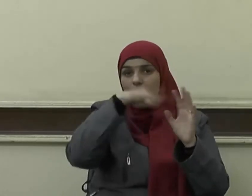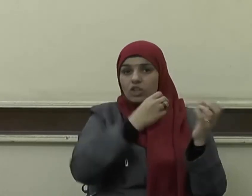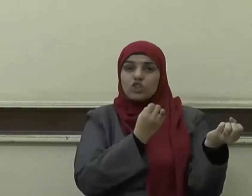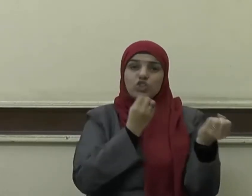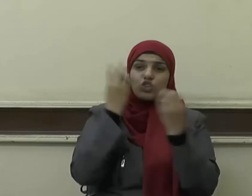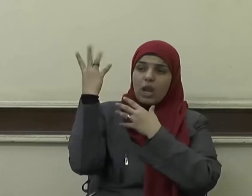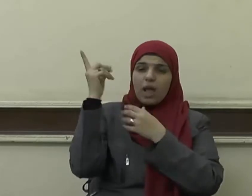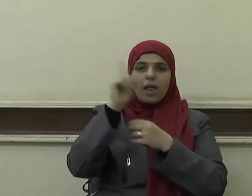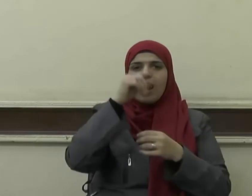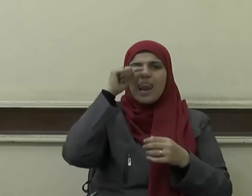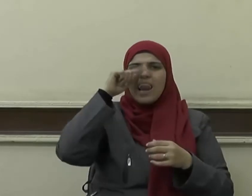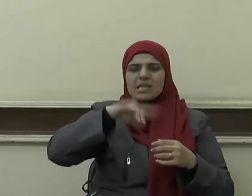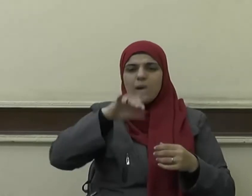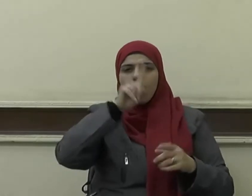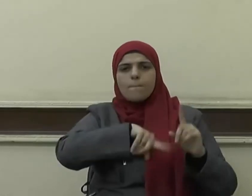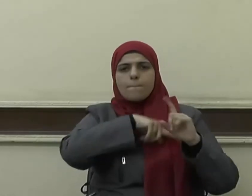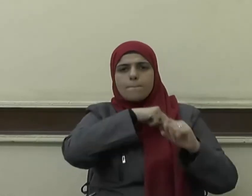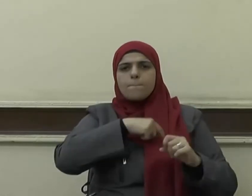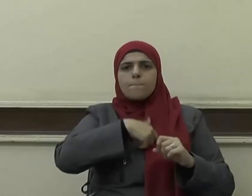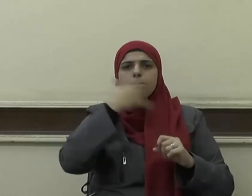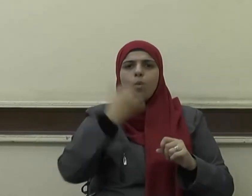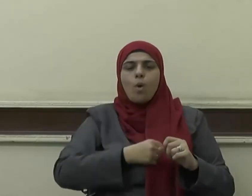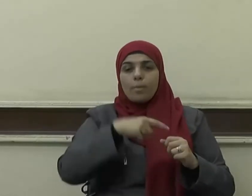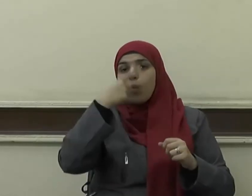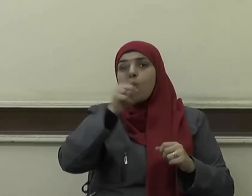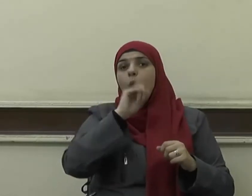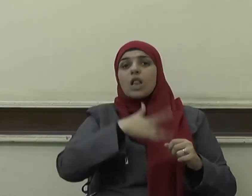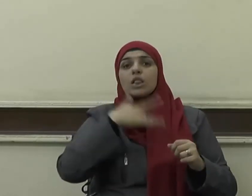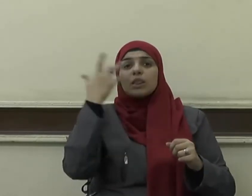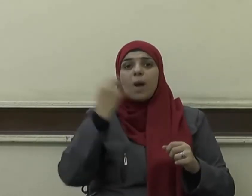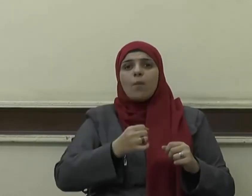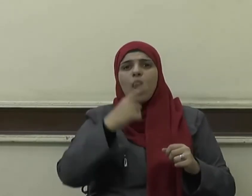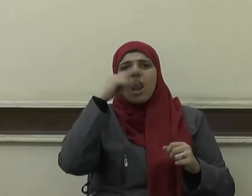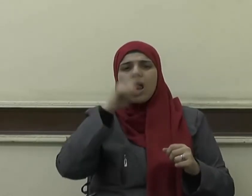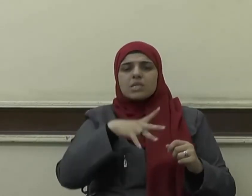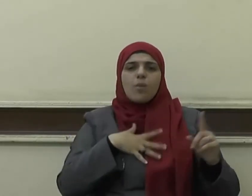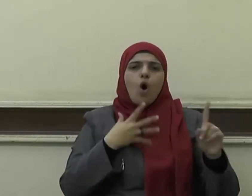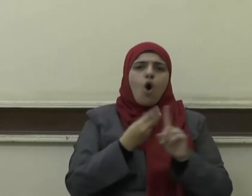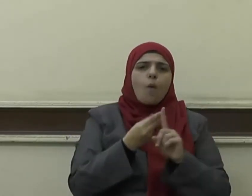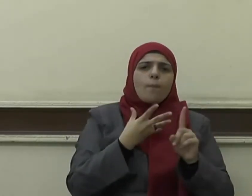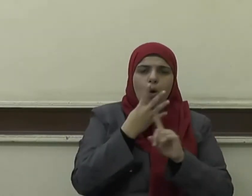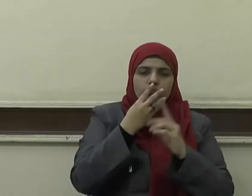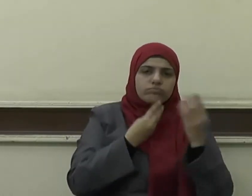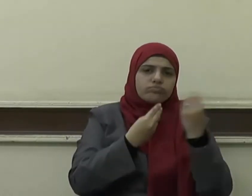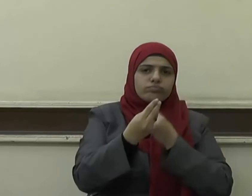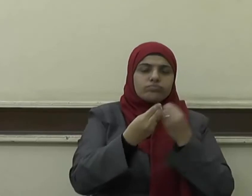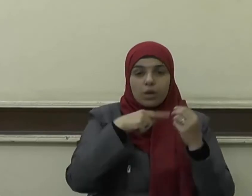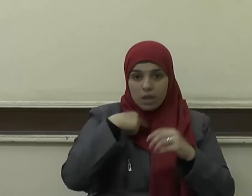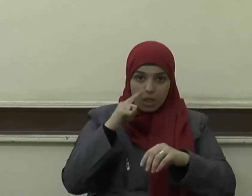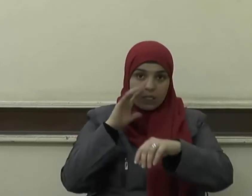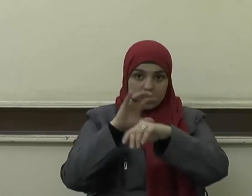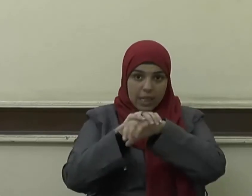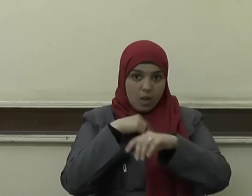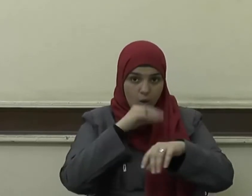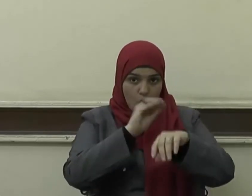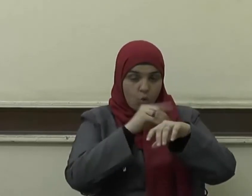أولا أدلكم على شيء إذا فعلتموه تحاببتم أفشوا السلام بينكم